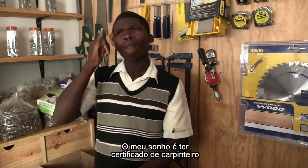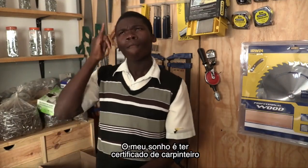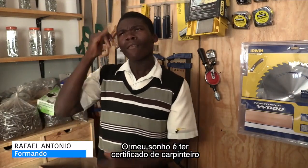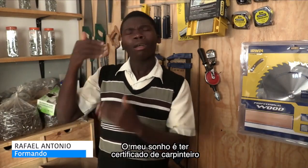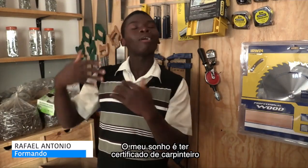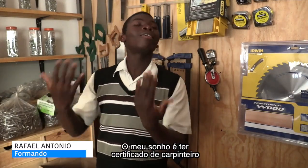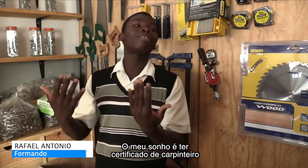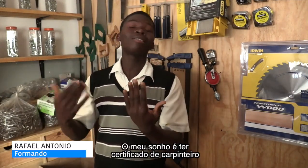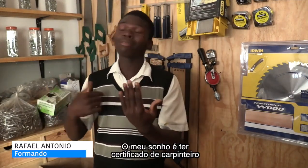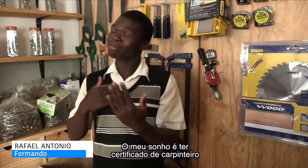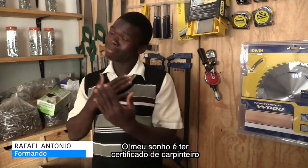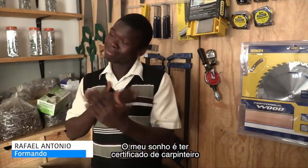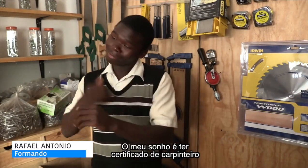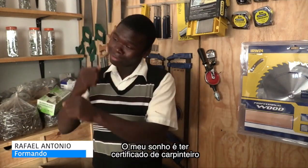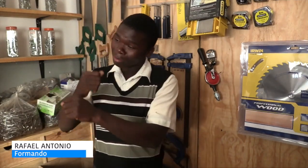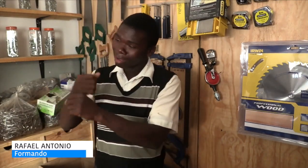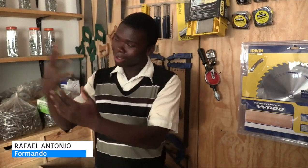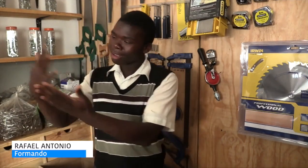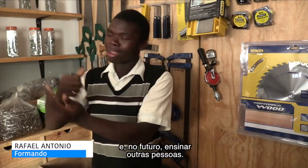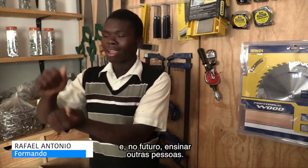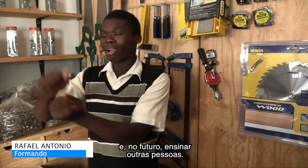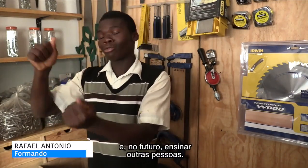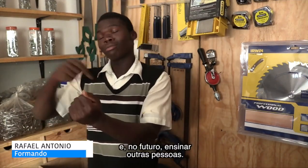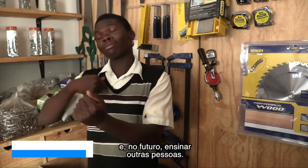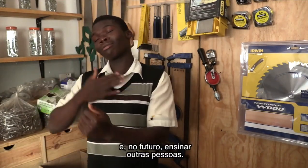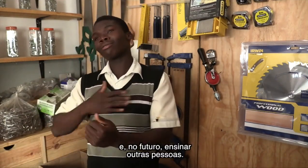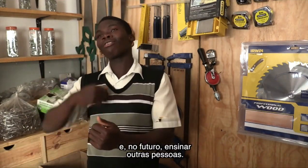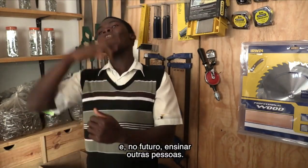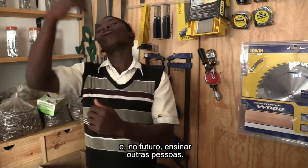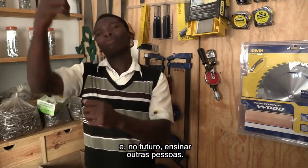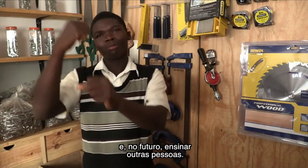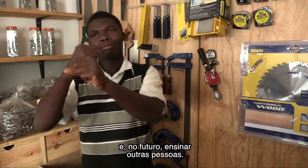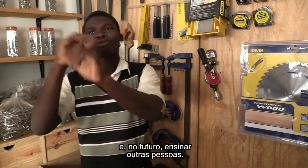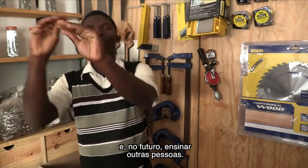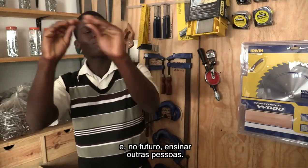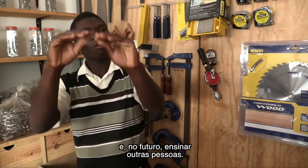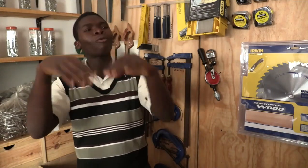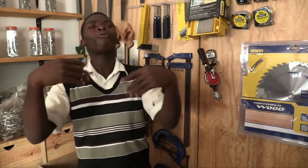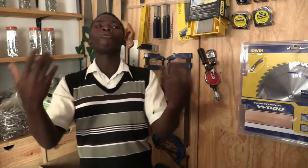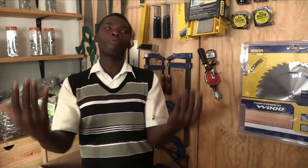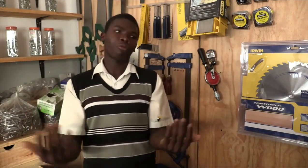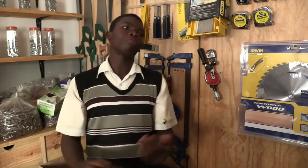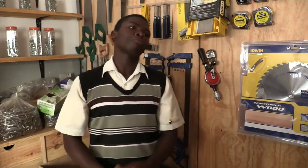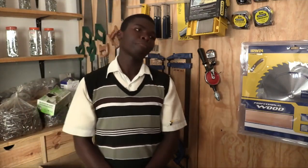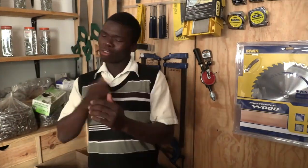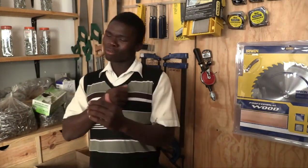O meu sonho é ter certificado de carpinteiro E no futuro ensinar outras pessoas